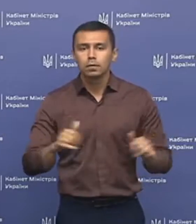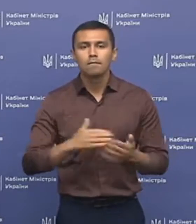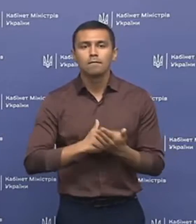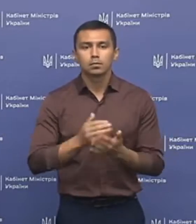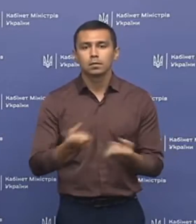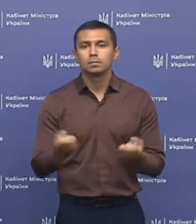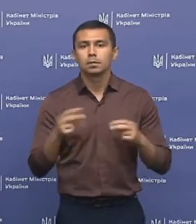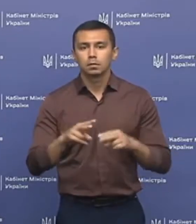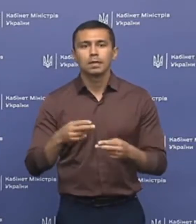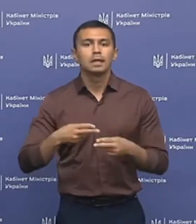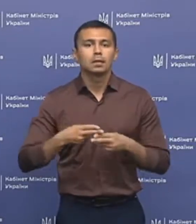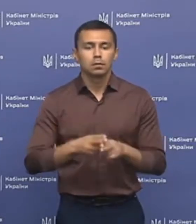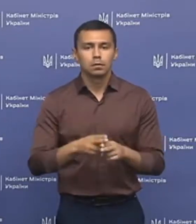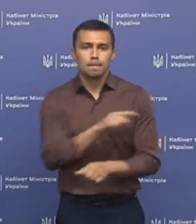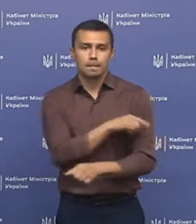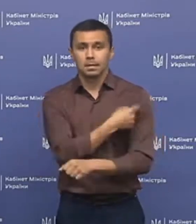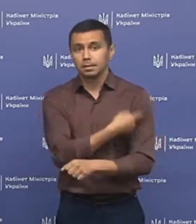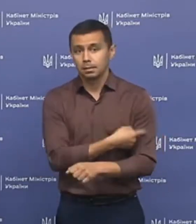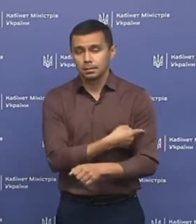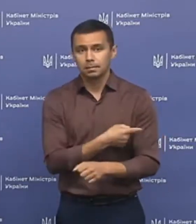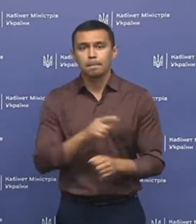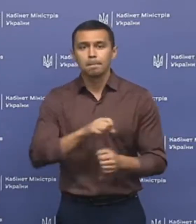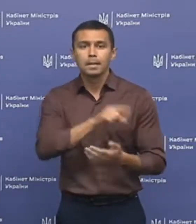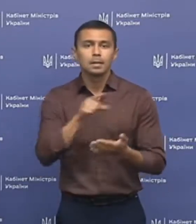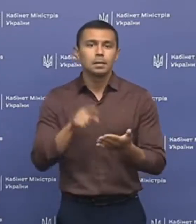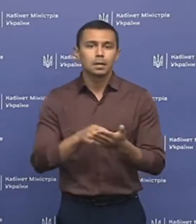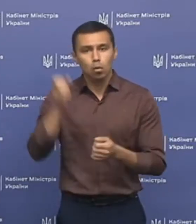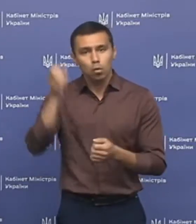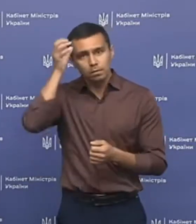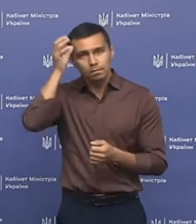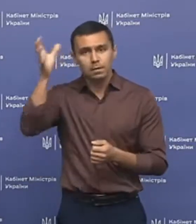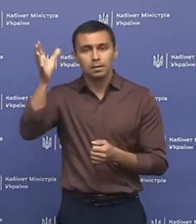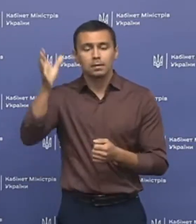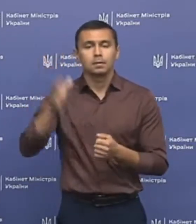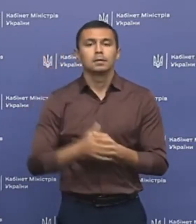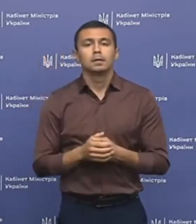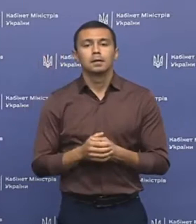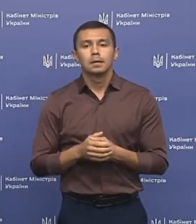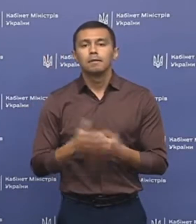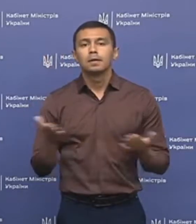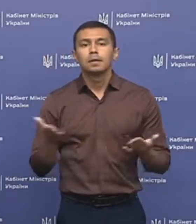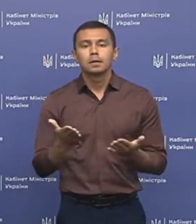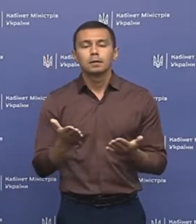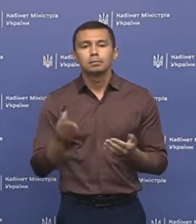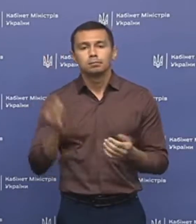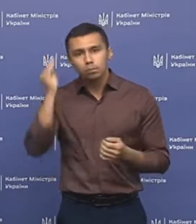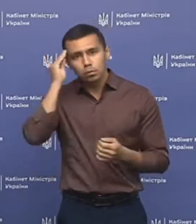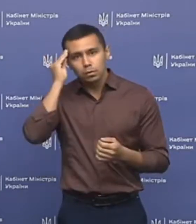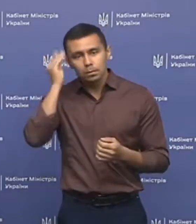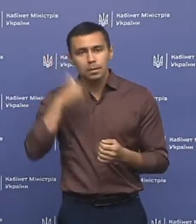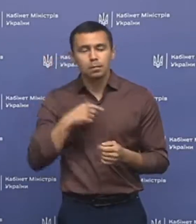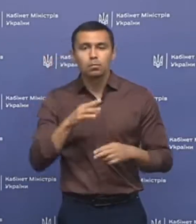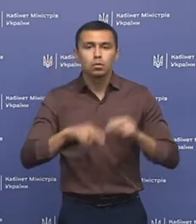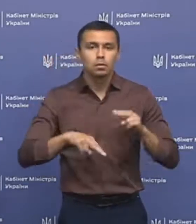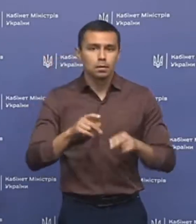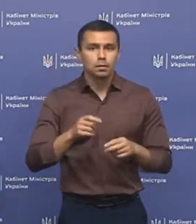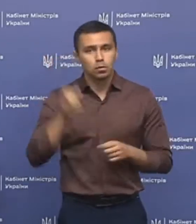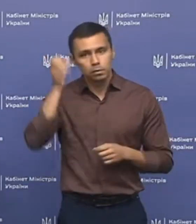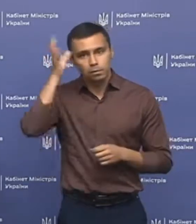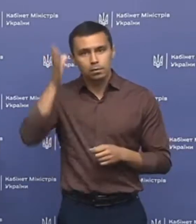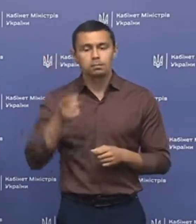високоспеціалізованих технологій медицини. Питання освіти, в яким чином нам будувати освіту.